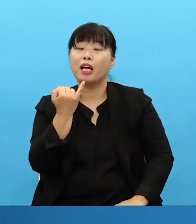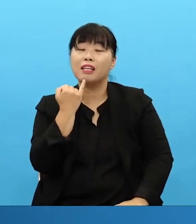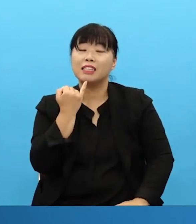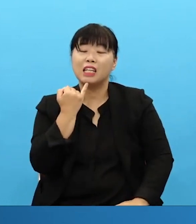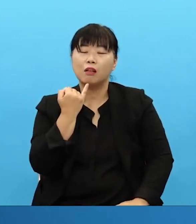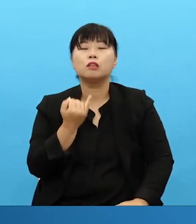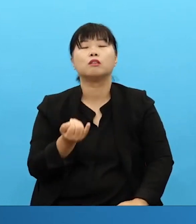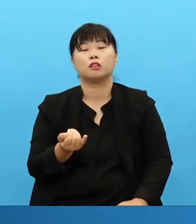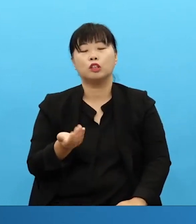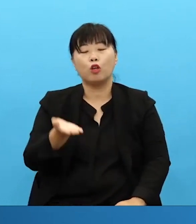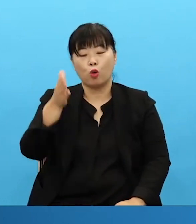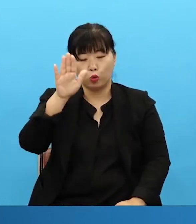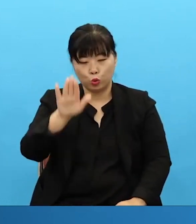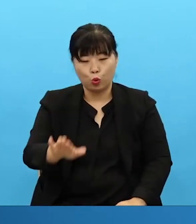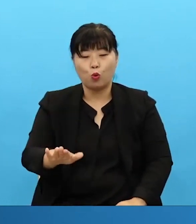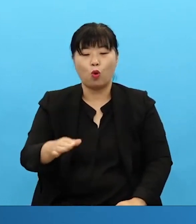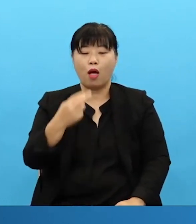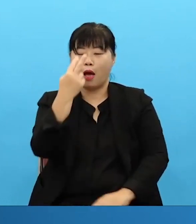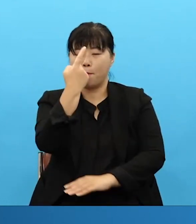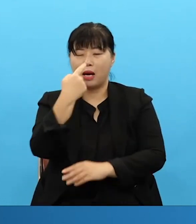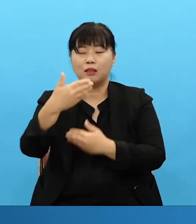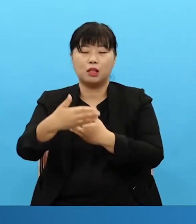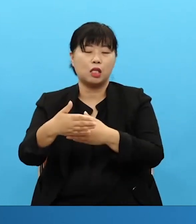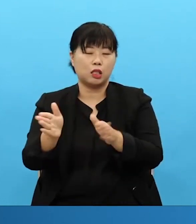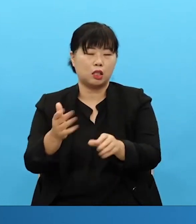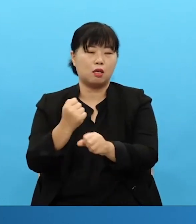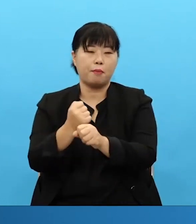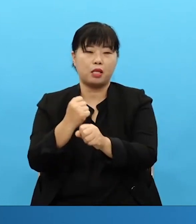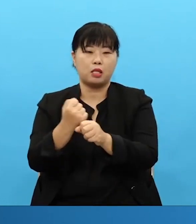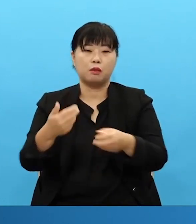have these partisans inside your church. What kind of partisans?